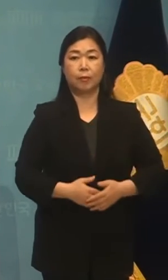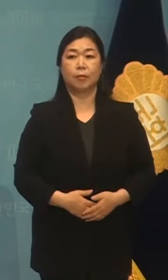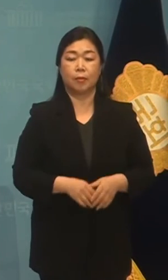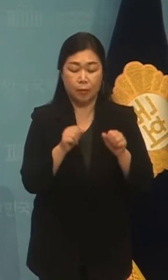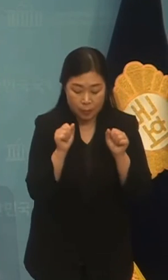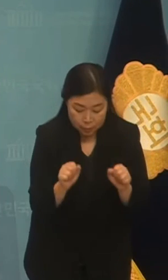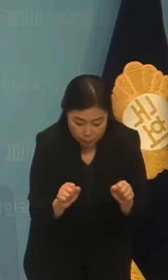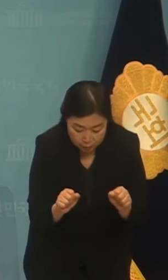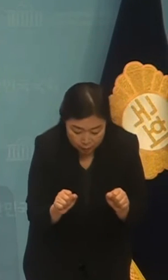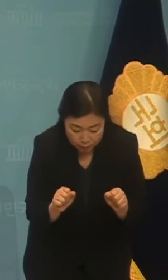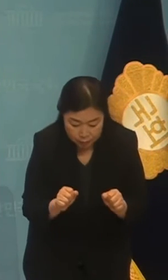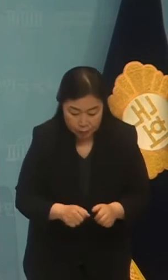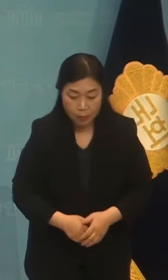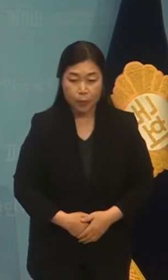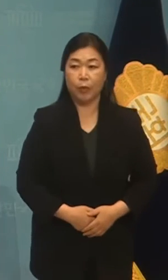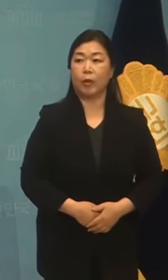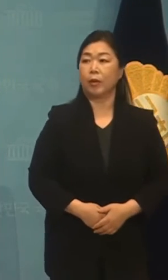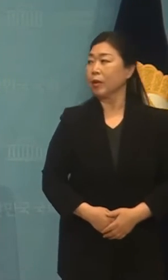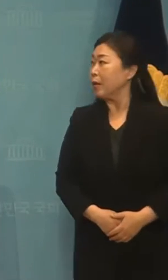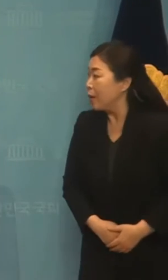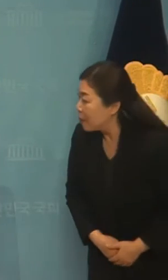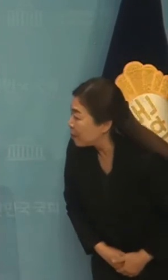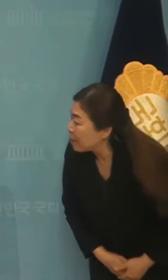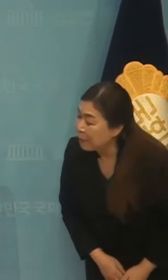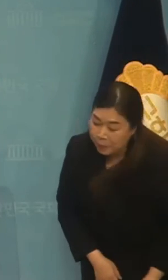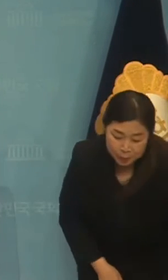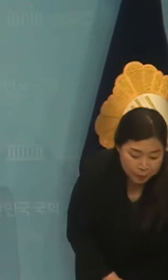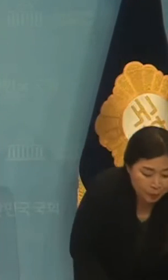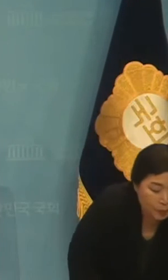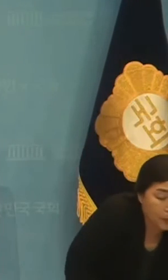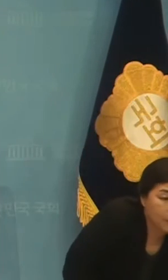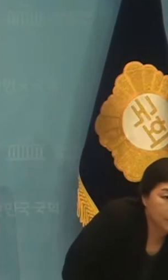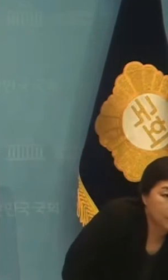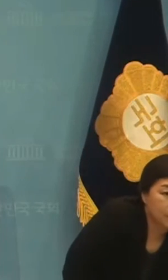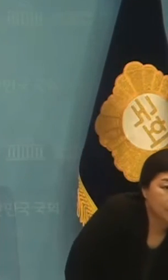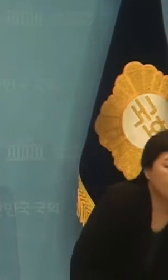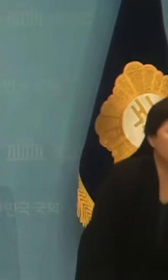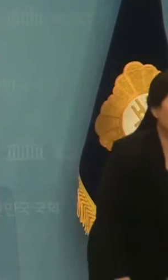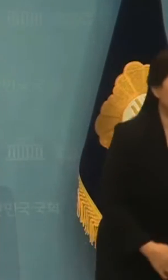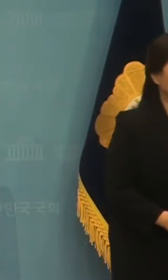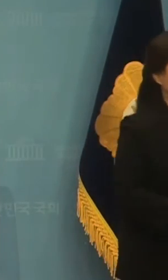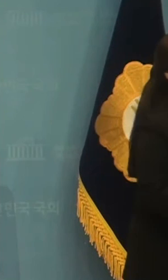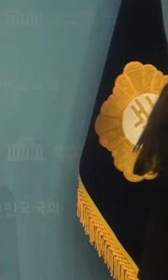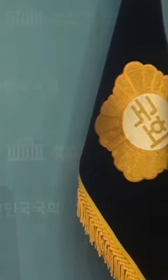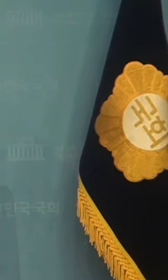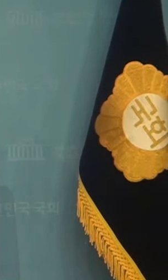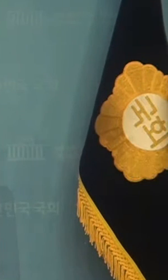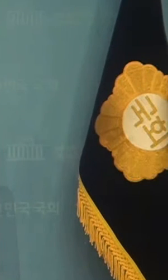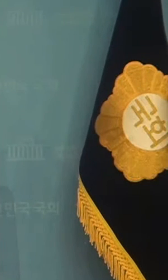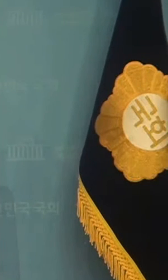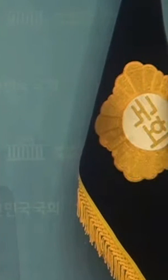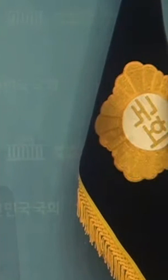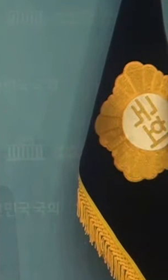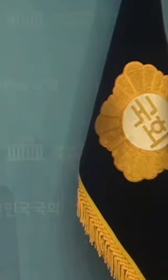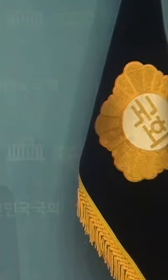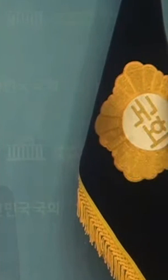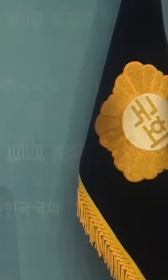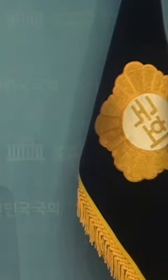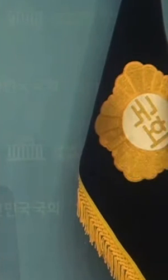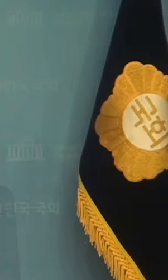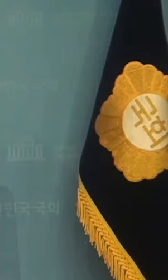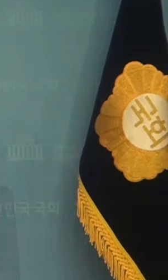비장애인 역대기에 감사합니다.